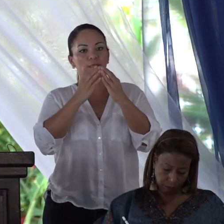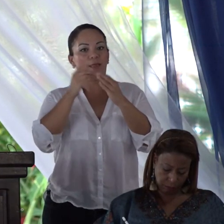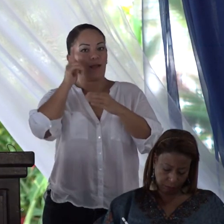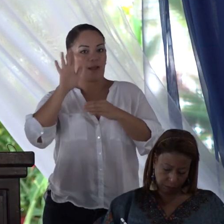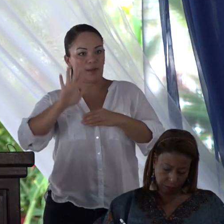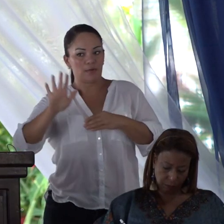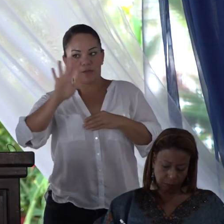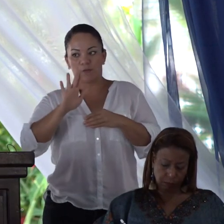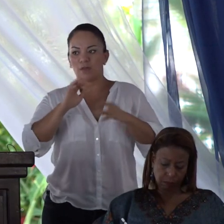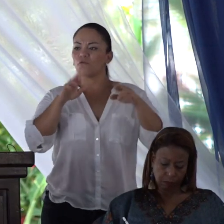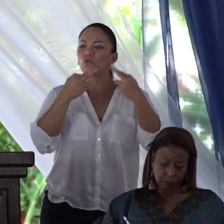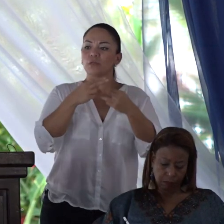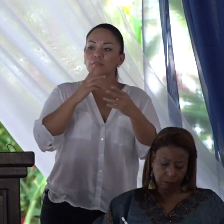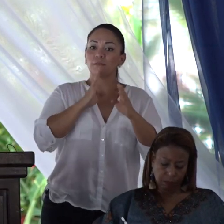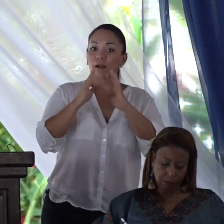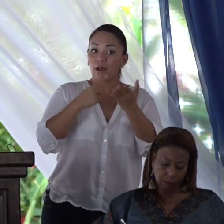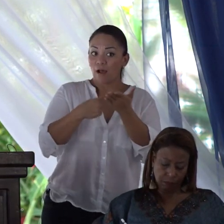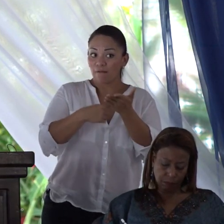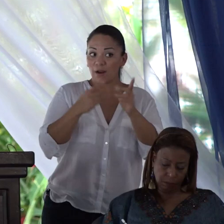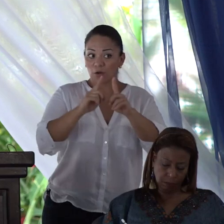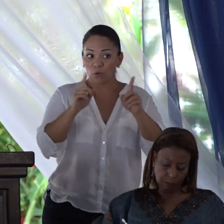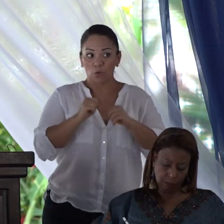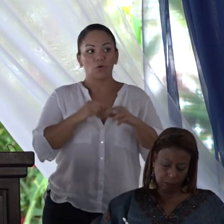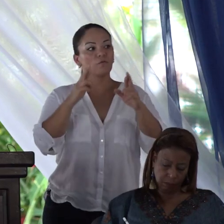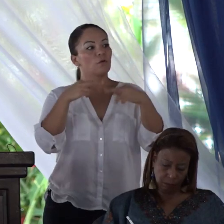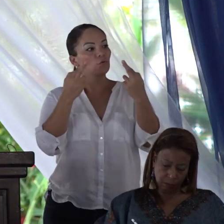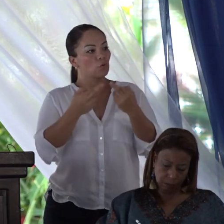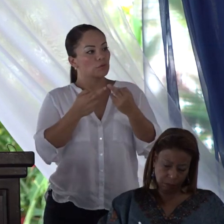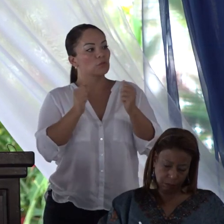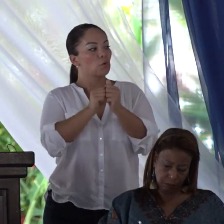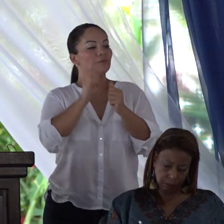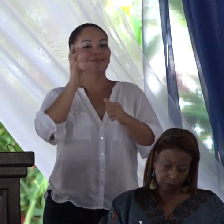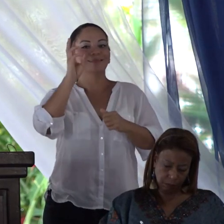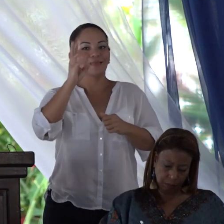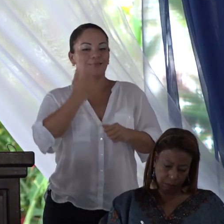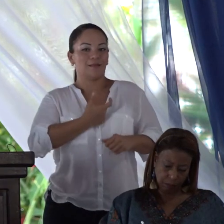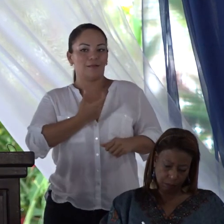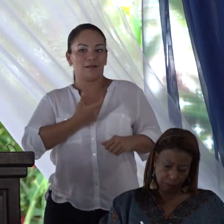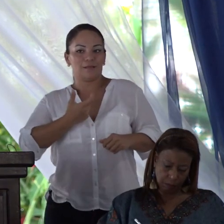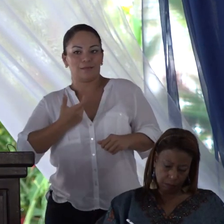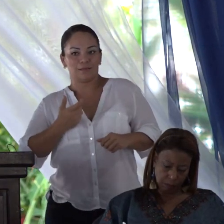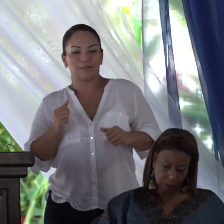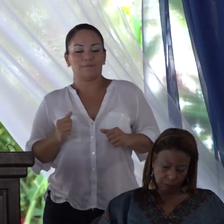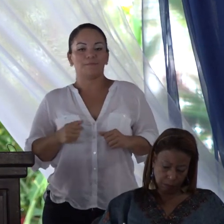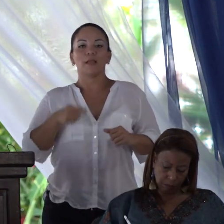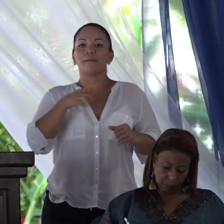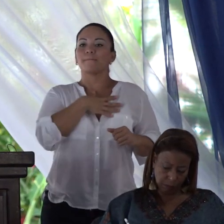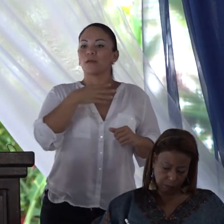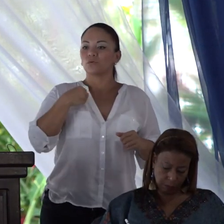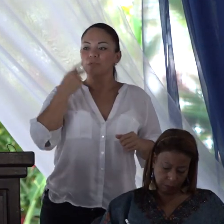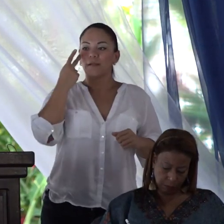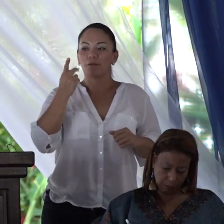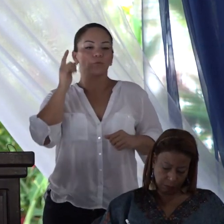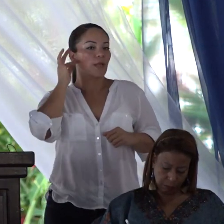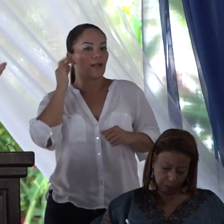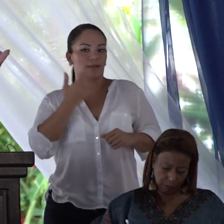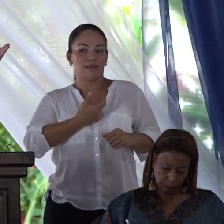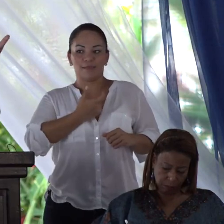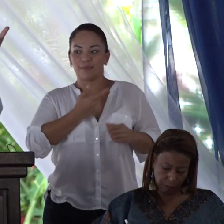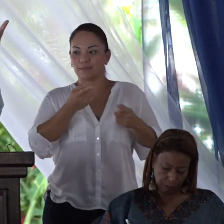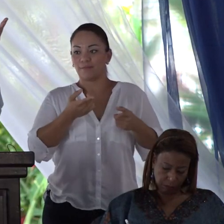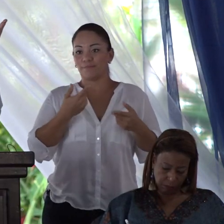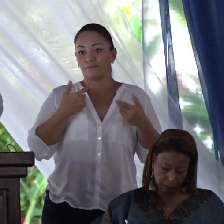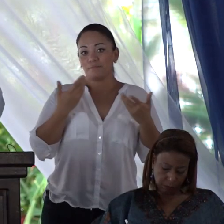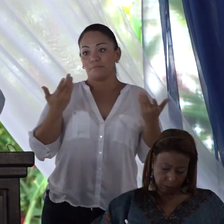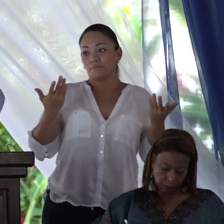hay reuniones para hablar. Reuniones con los seis alcaldes. Ahí me gustaría ver una alcaldesa, pero bueno,